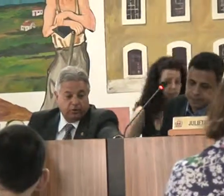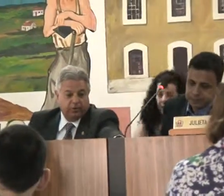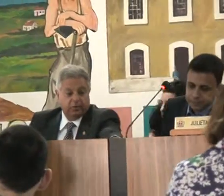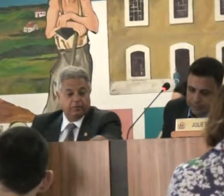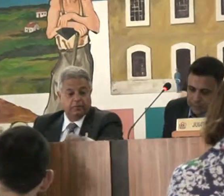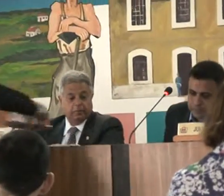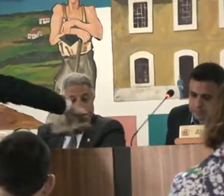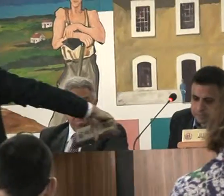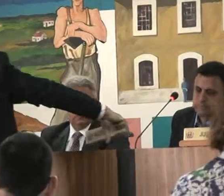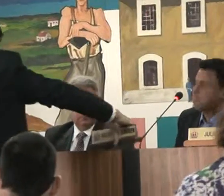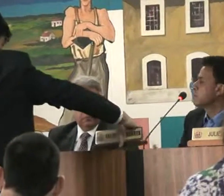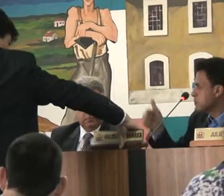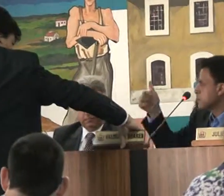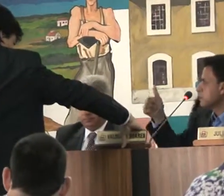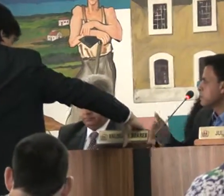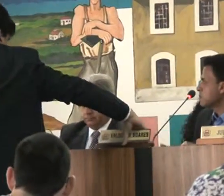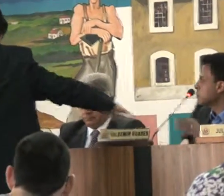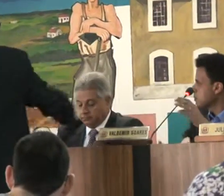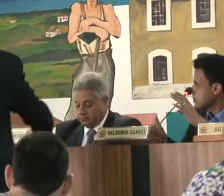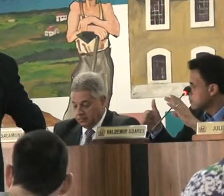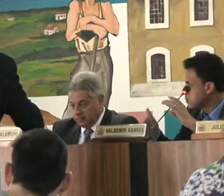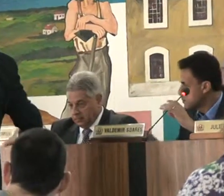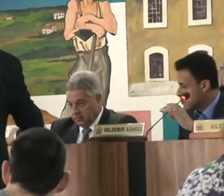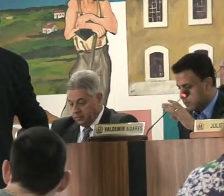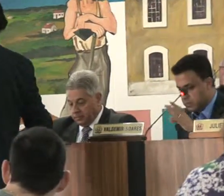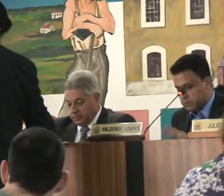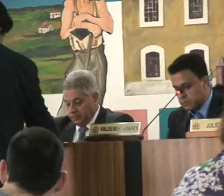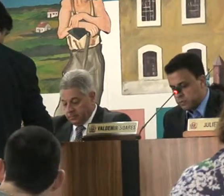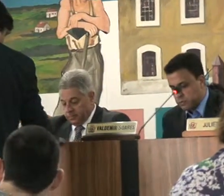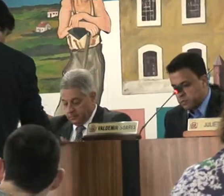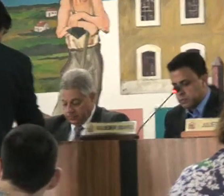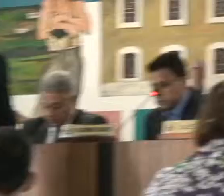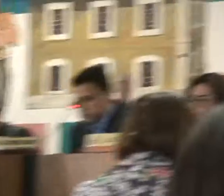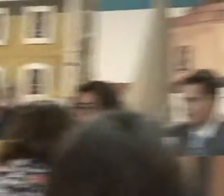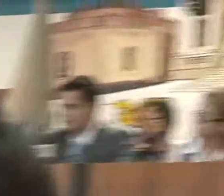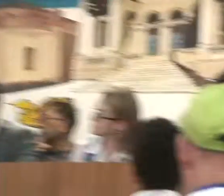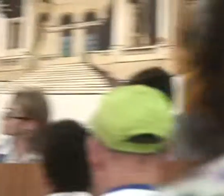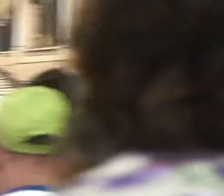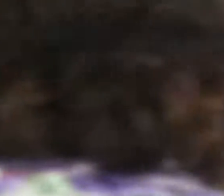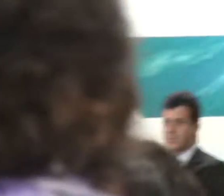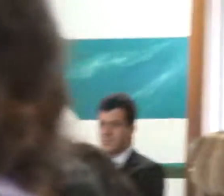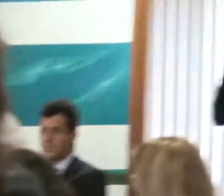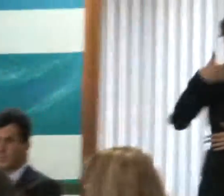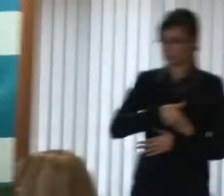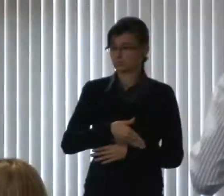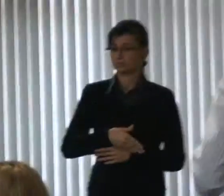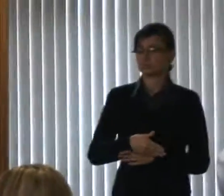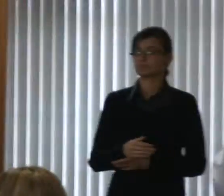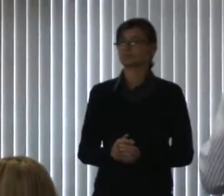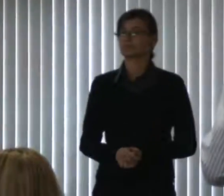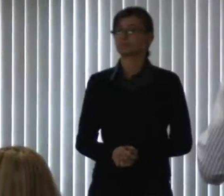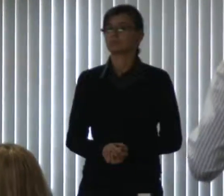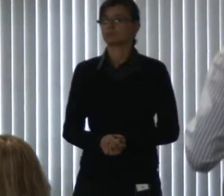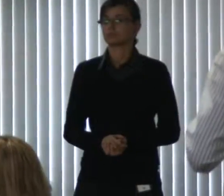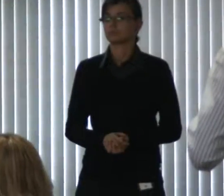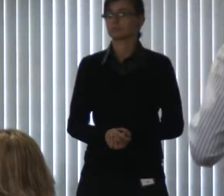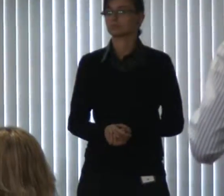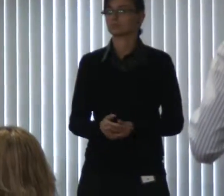Oi, muito obrigado, Sr. Presidente, o pastor Padre Milsoir, que apresenta a sessão neste momento. Quero agradecer de